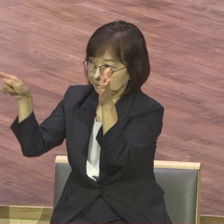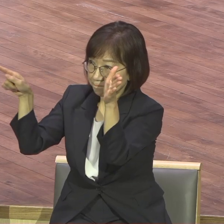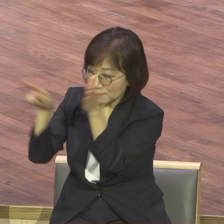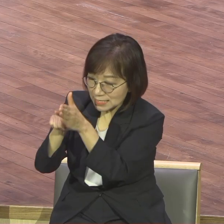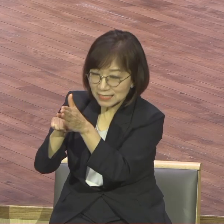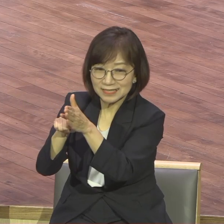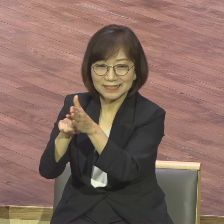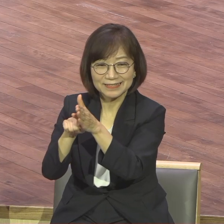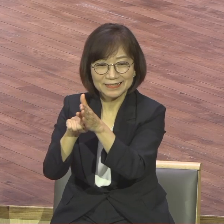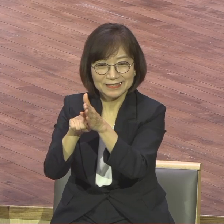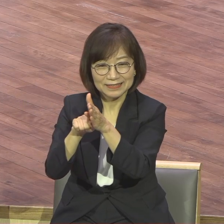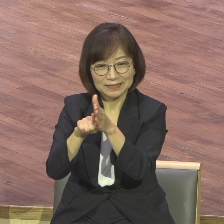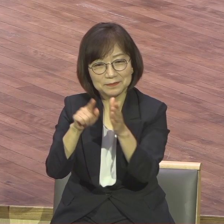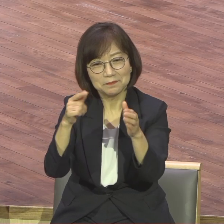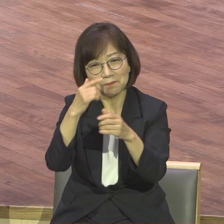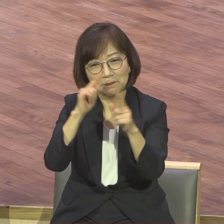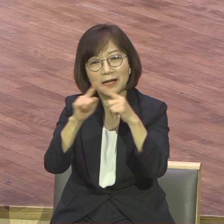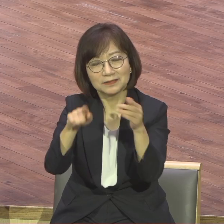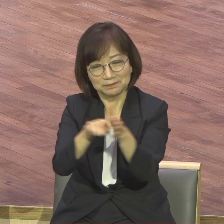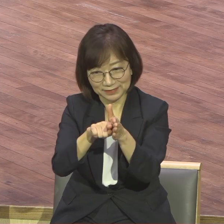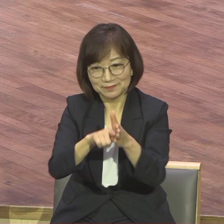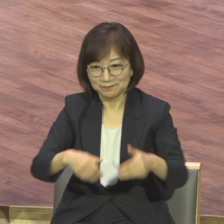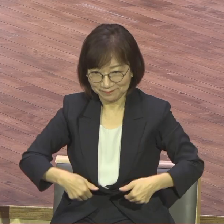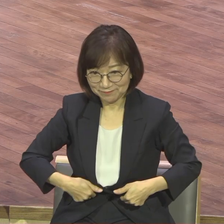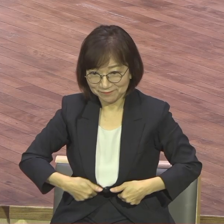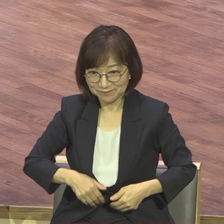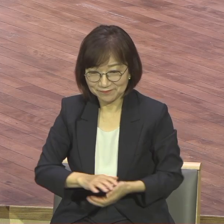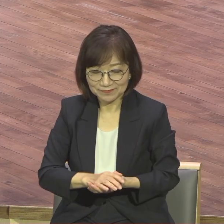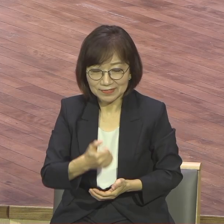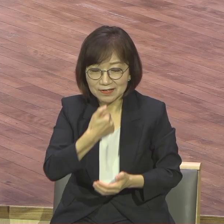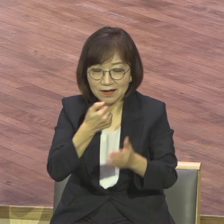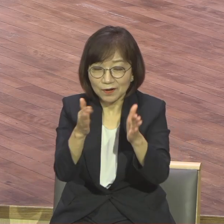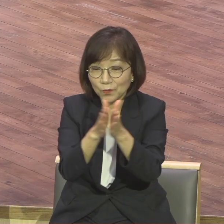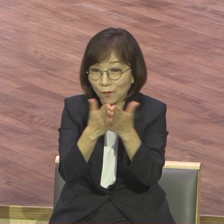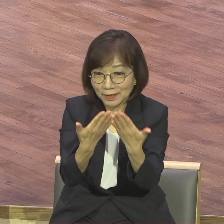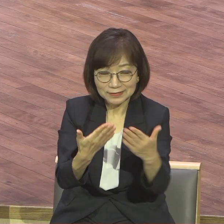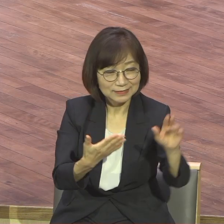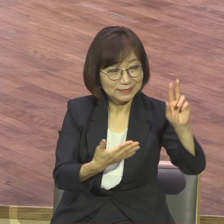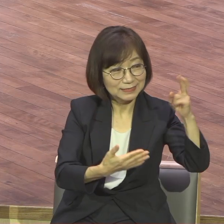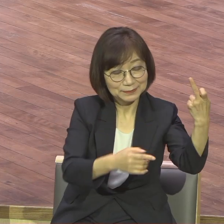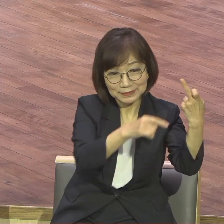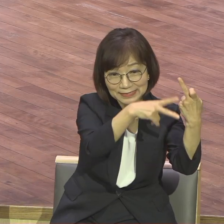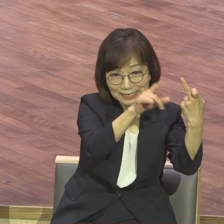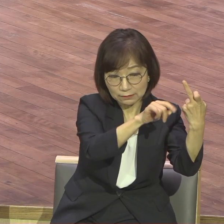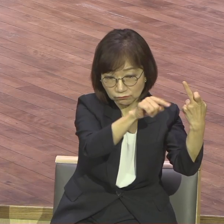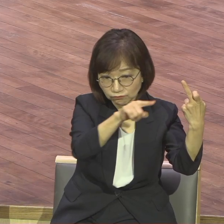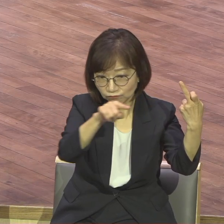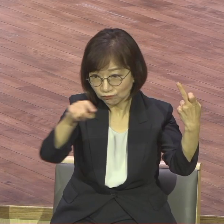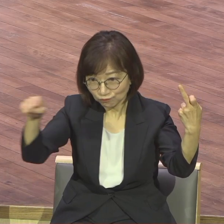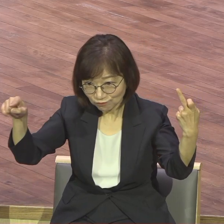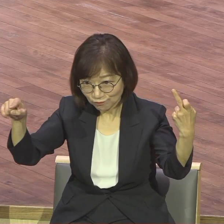로마서 12장부터는 구원받은 하나님의 자녀가 그러면